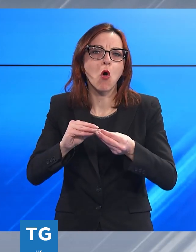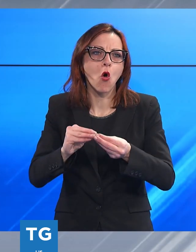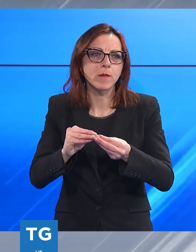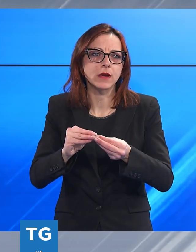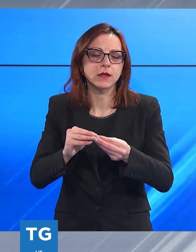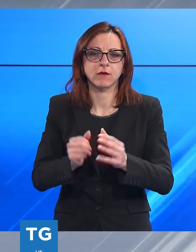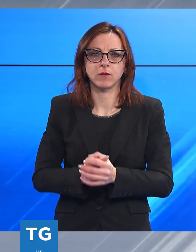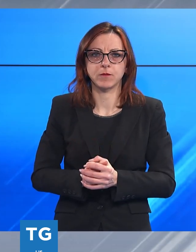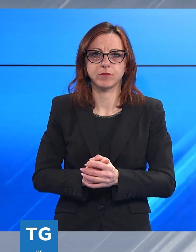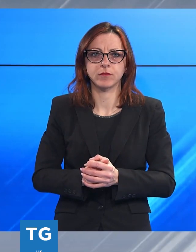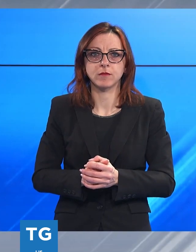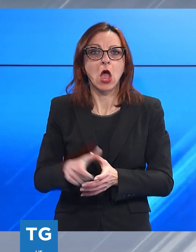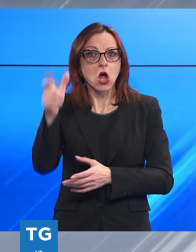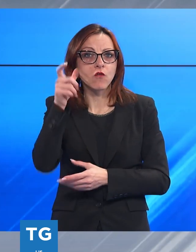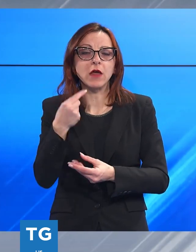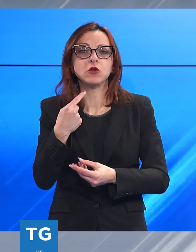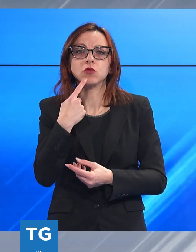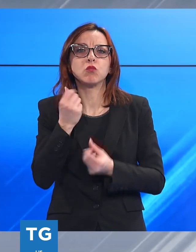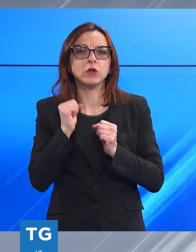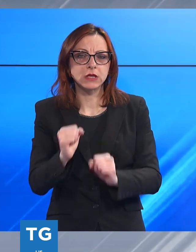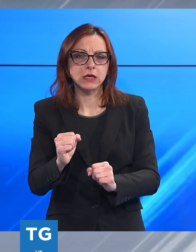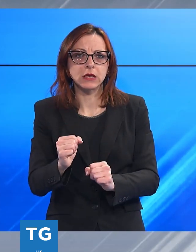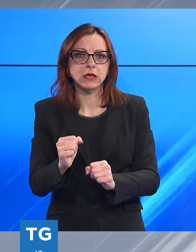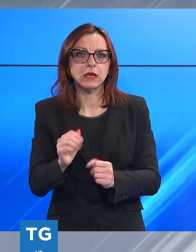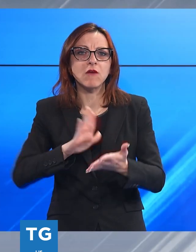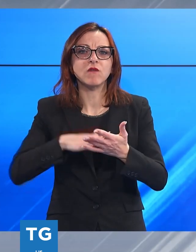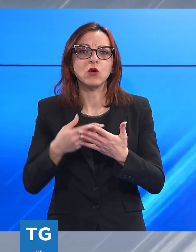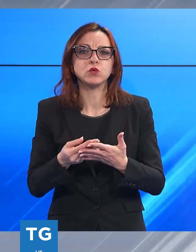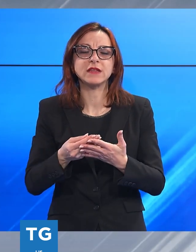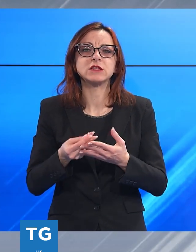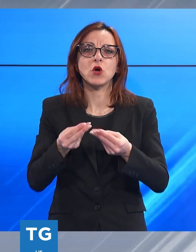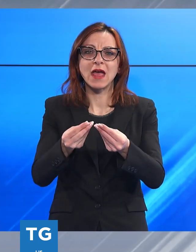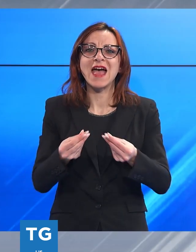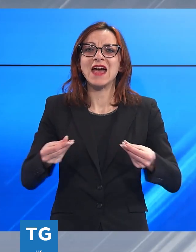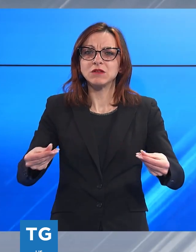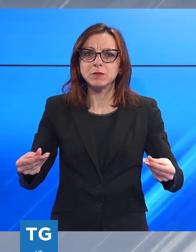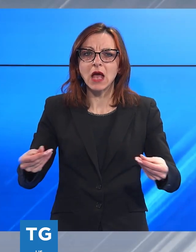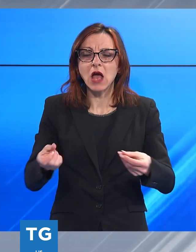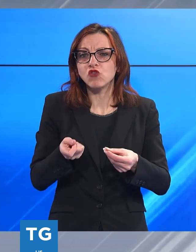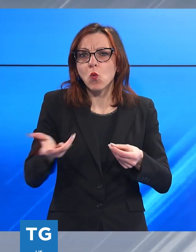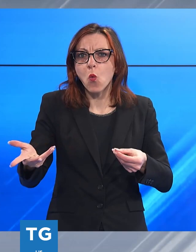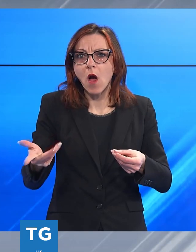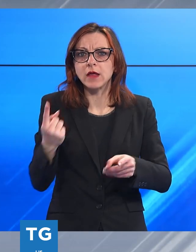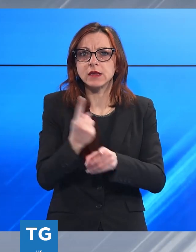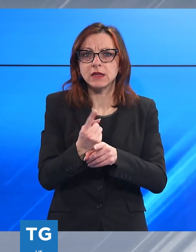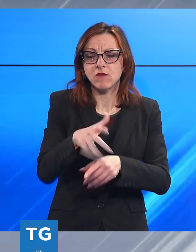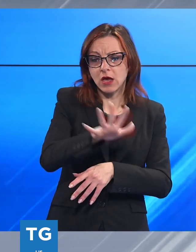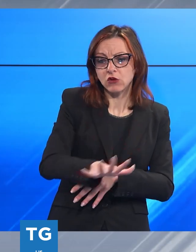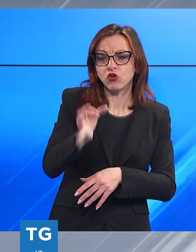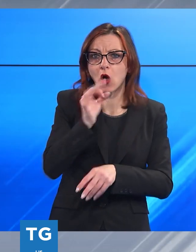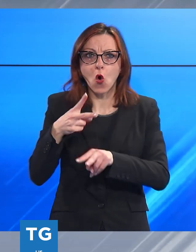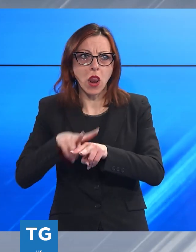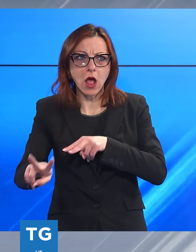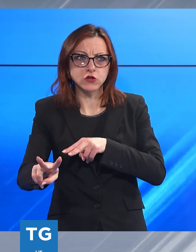Non è escluso che il governo per esempio dica che la valutazione della scarsità della risorsa si faccia o a livello nazionale o a livello regionale. La Corte di